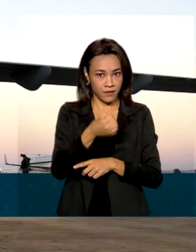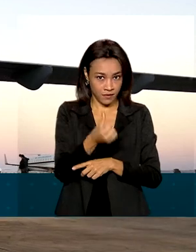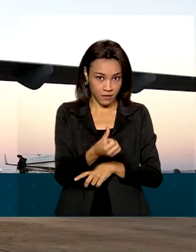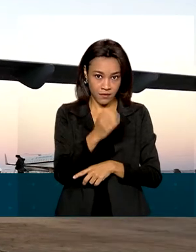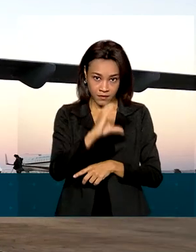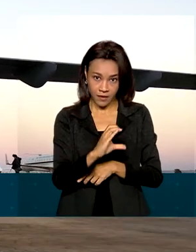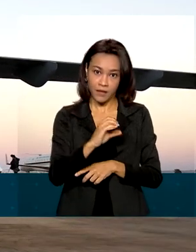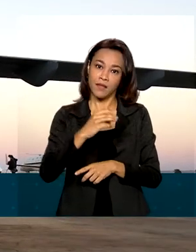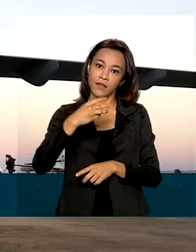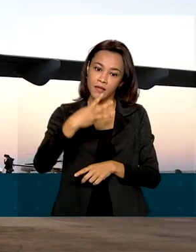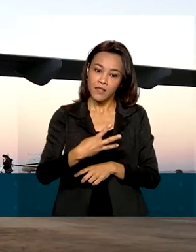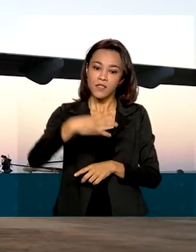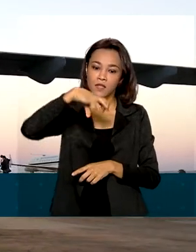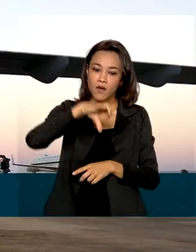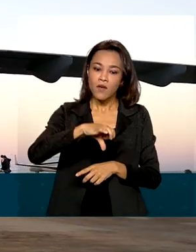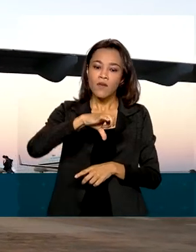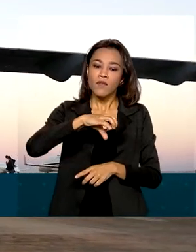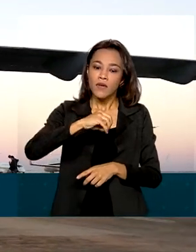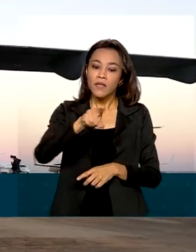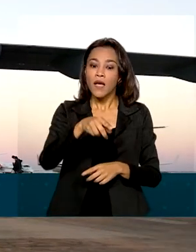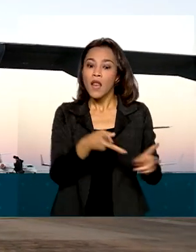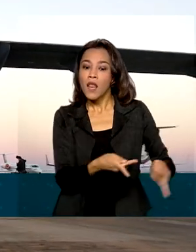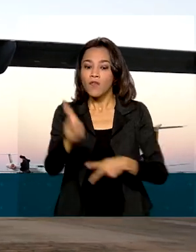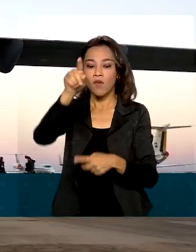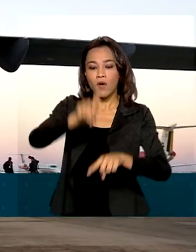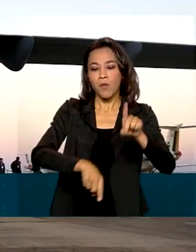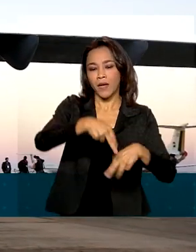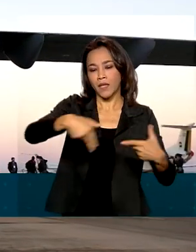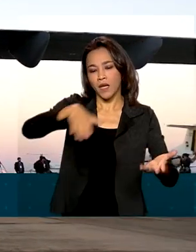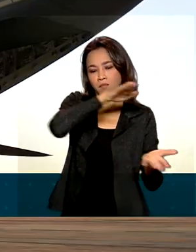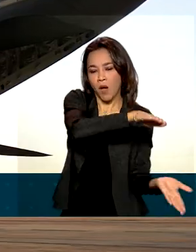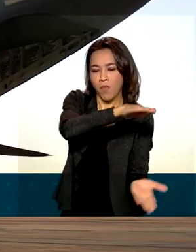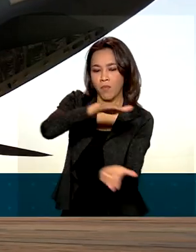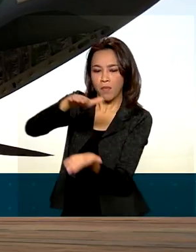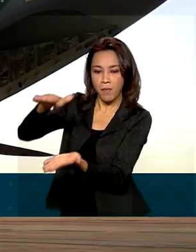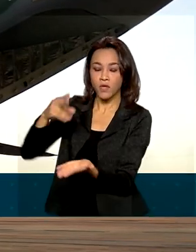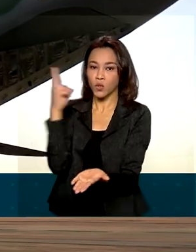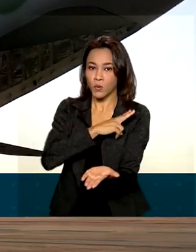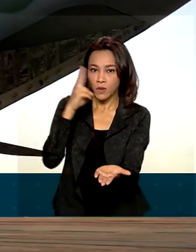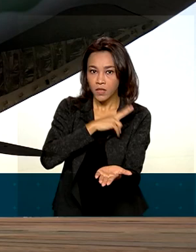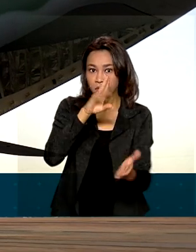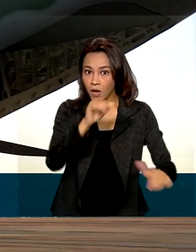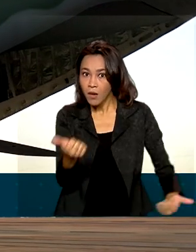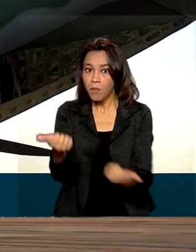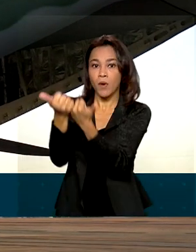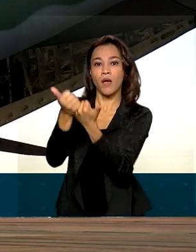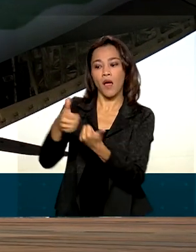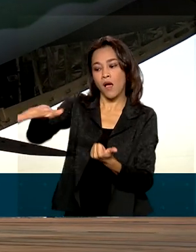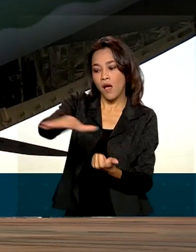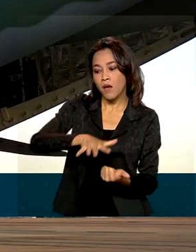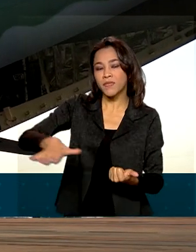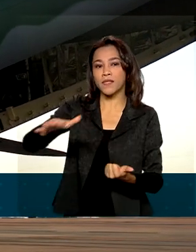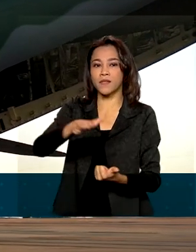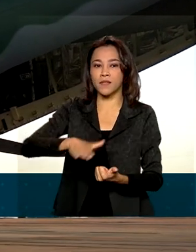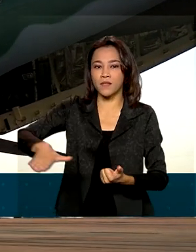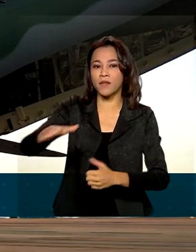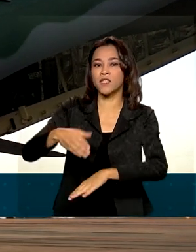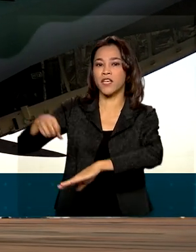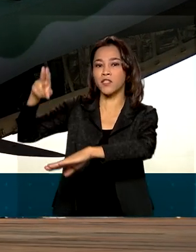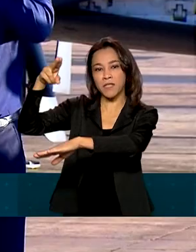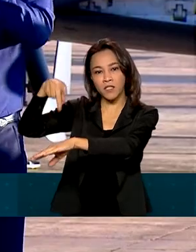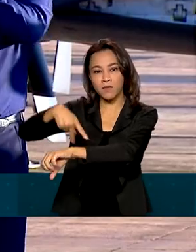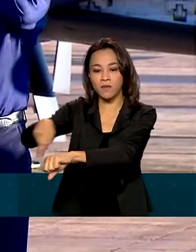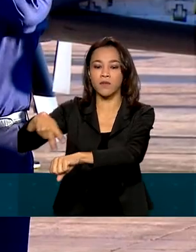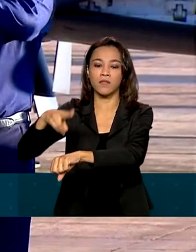Força Aérea Brasileira, levou medicamentos e equipamentos de emergência para ajudar a população do país caribenho atingida por um